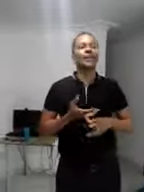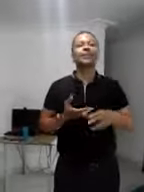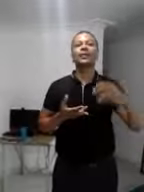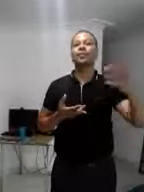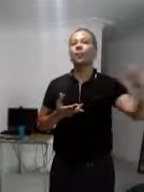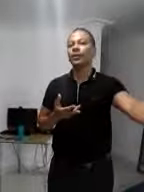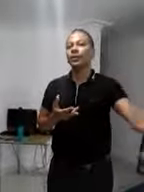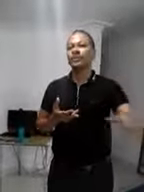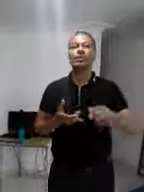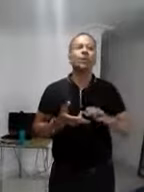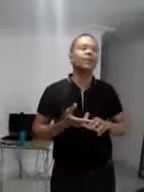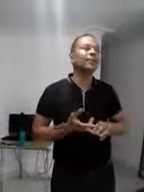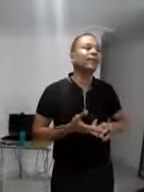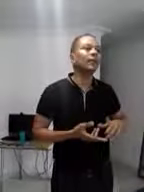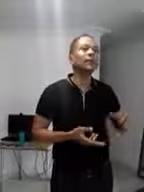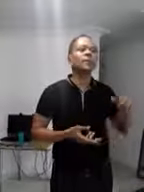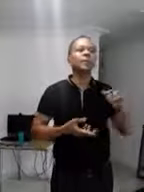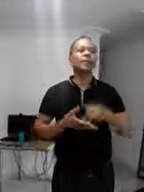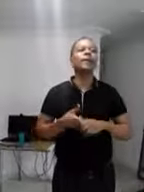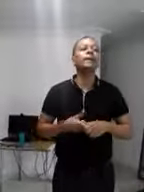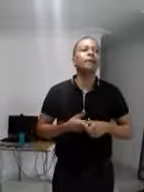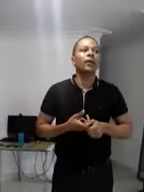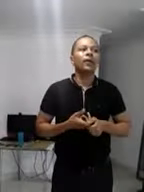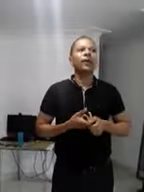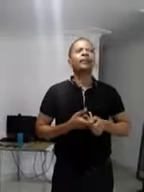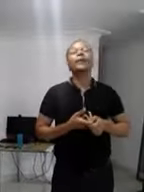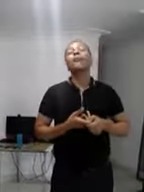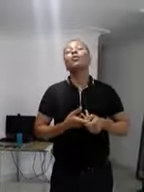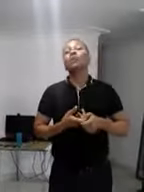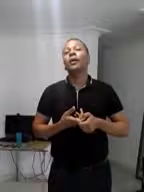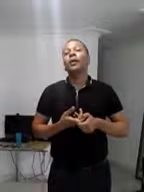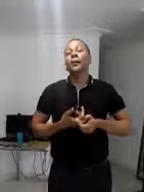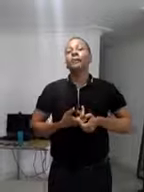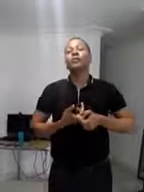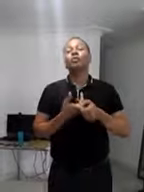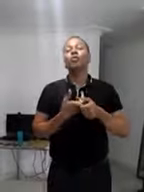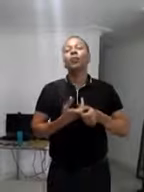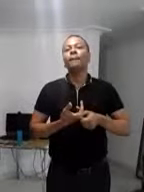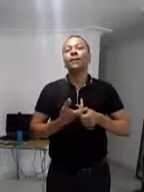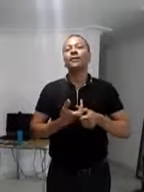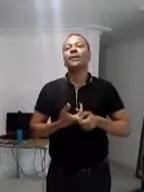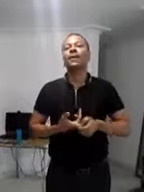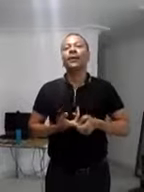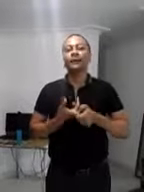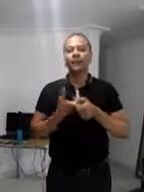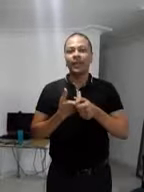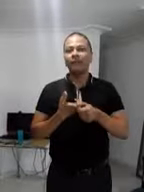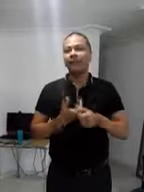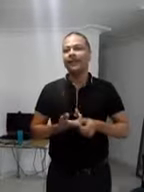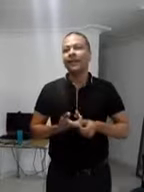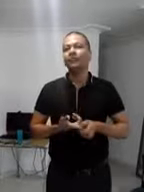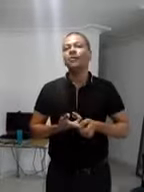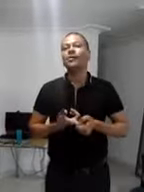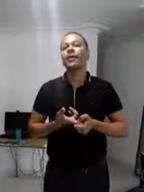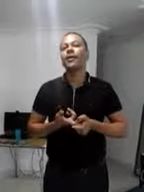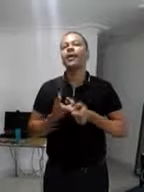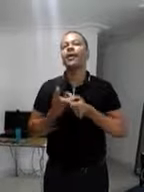la instalación por el tercero independiente, y tenemos, o somos la empresa que tiene más diseño en el